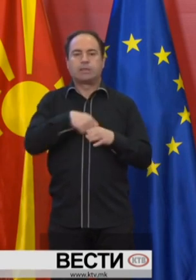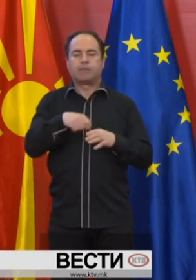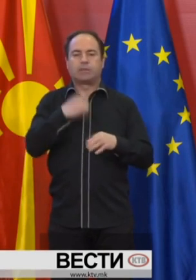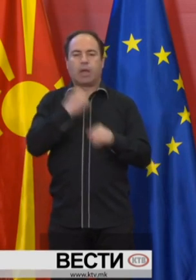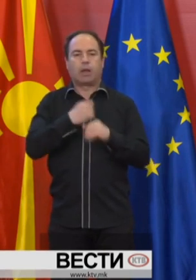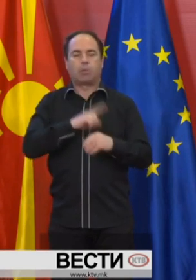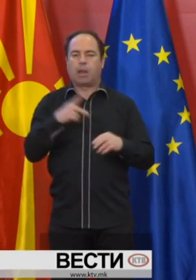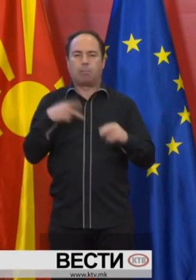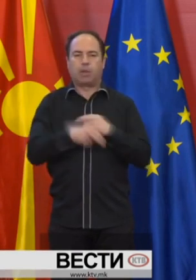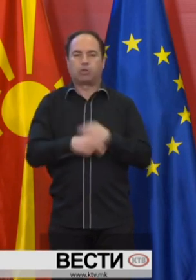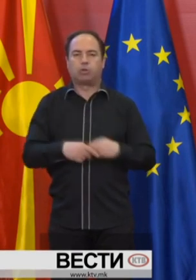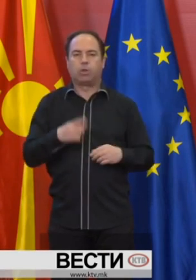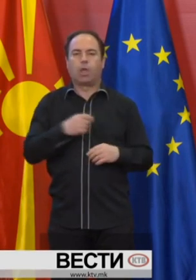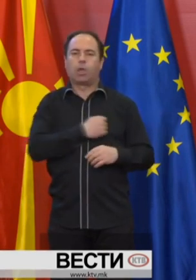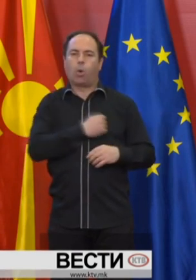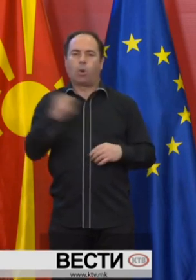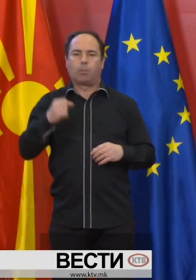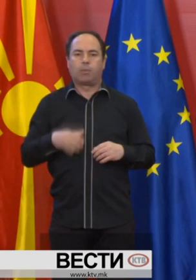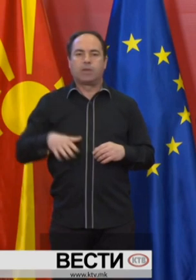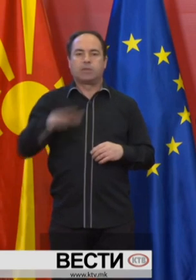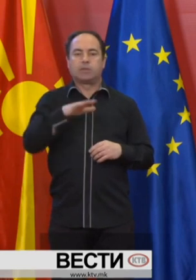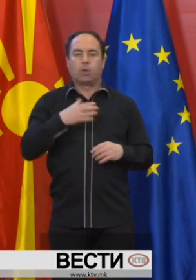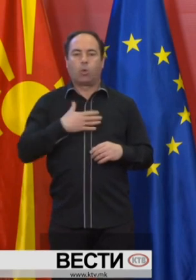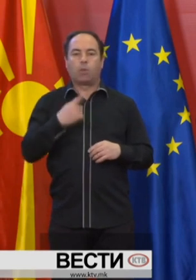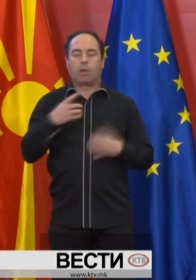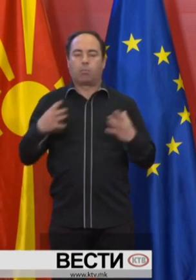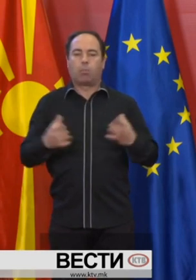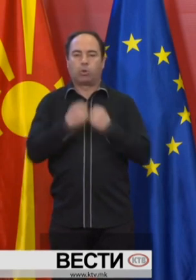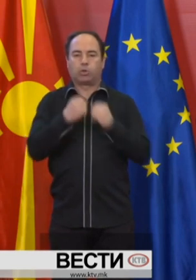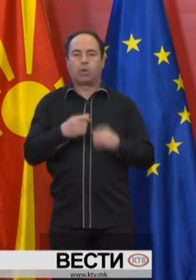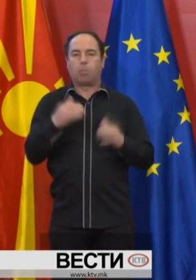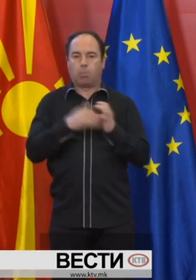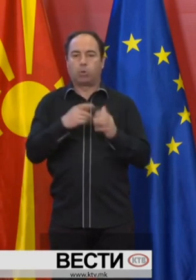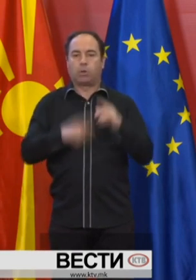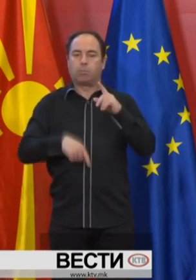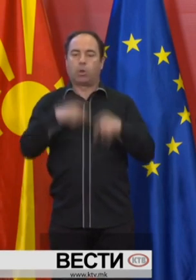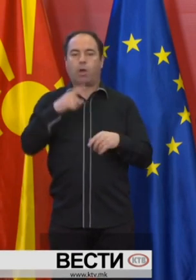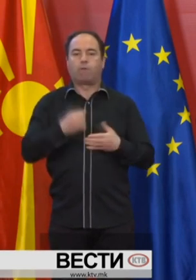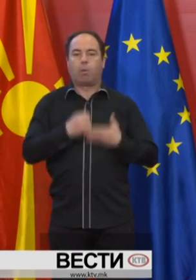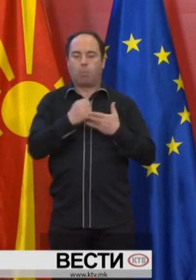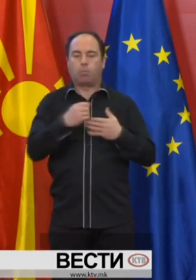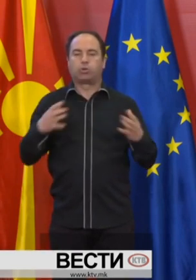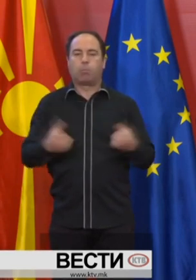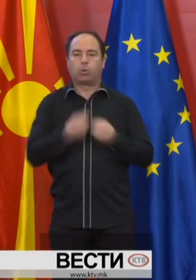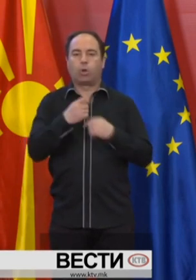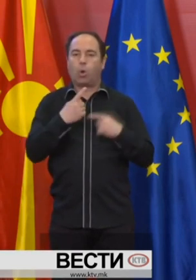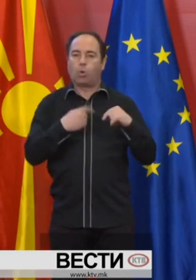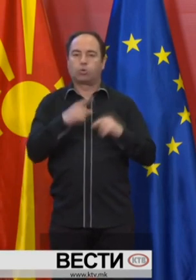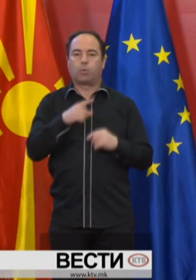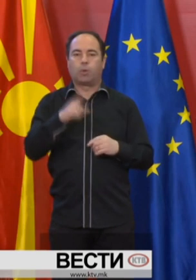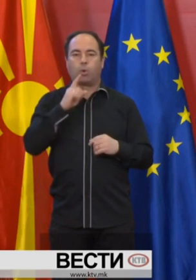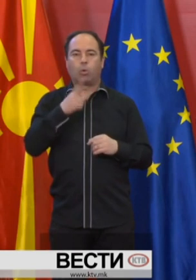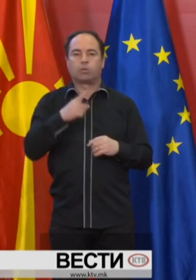работат непречено. И ги охрабруваме сите кои имаат подршка и потреба од било каква помош и подршка, особено